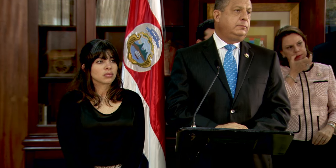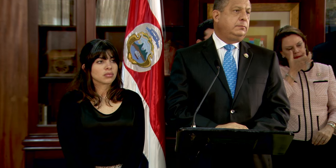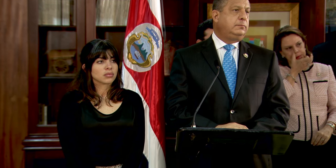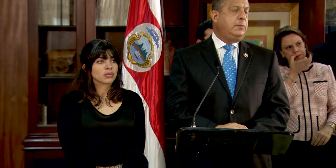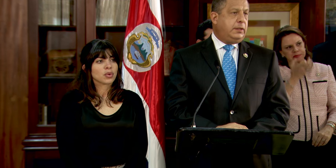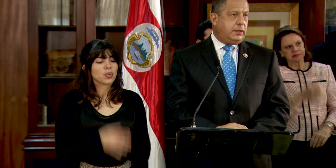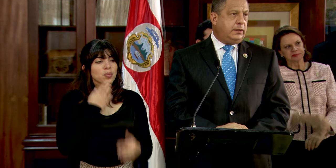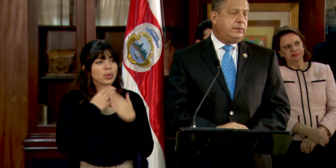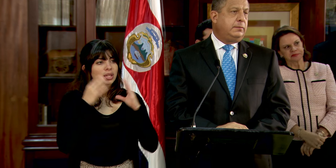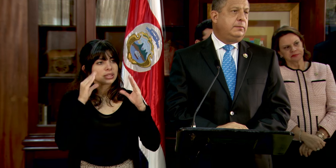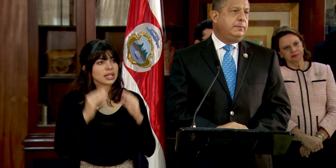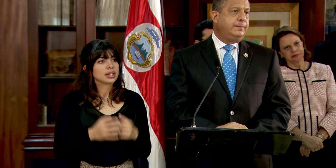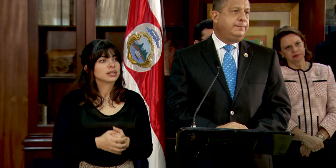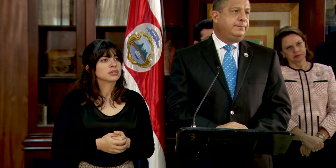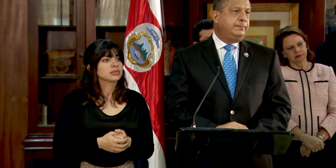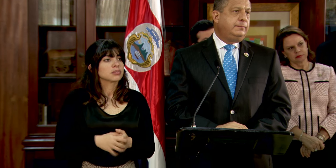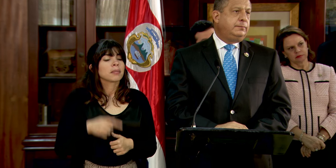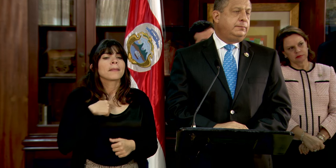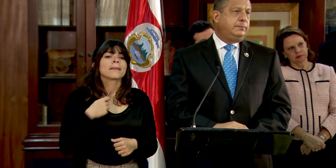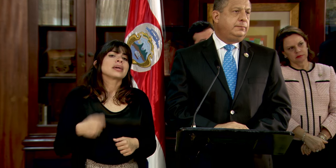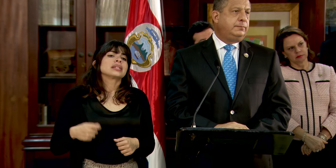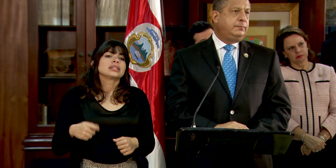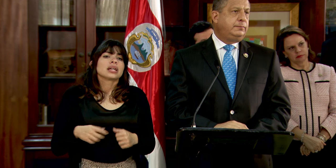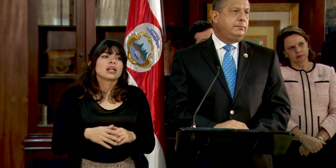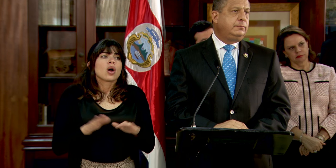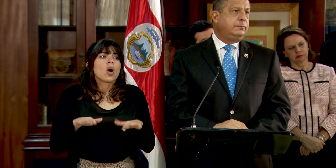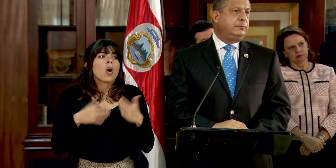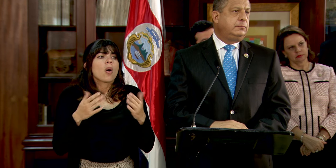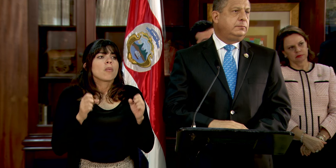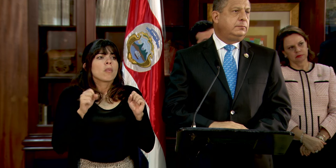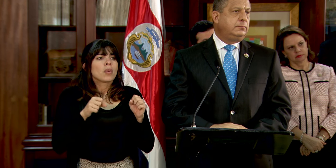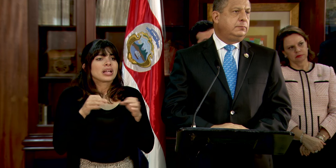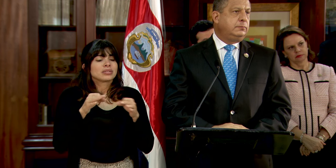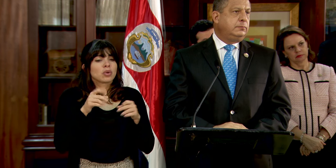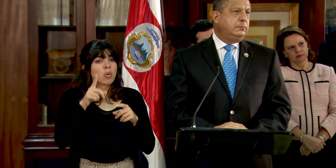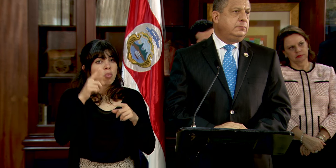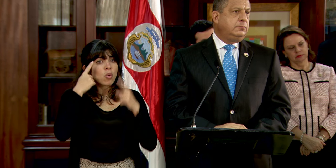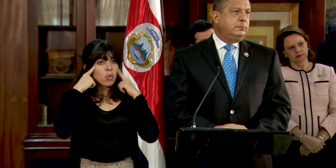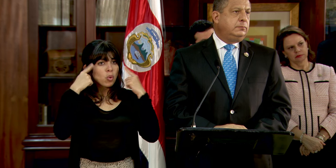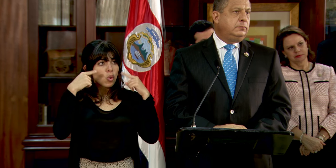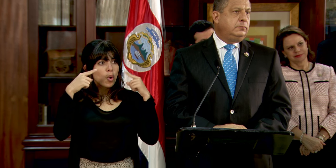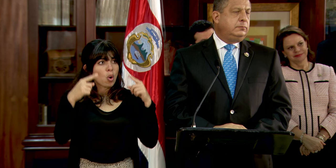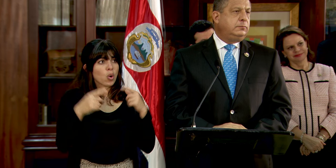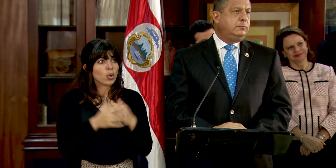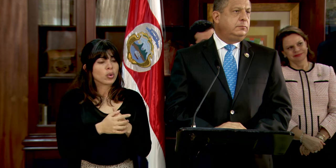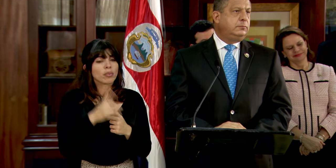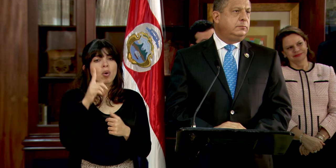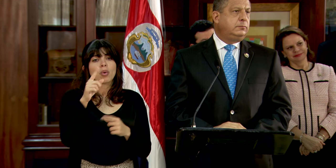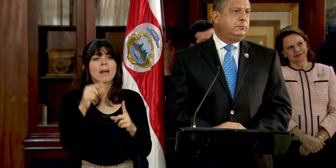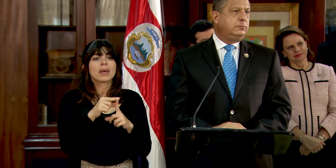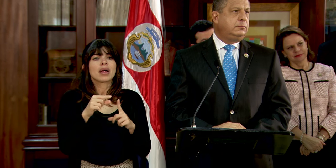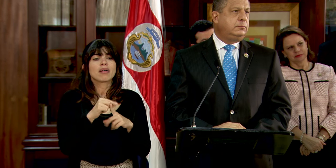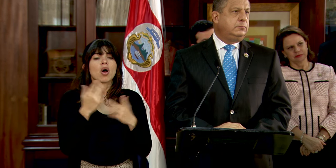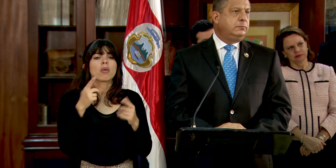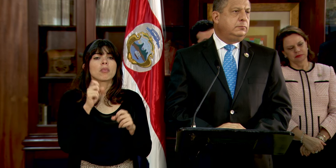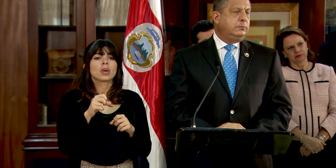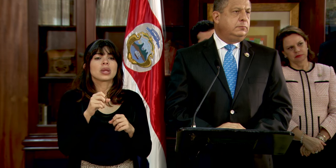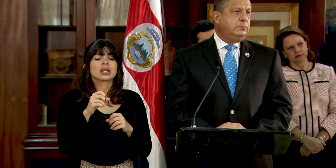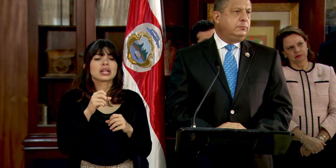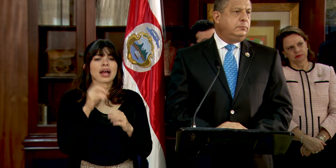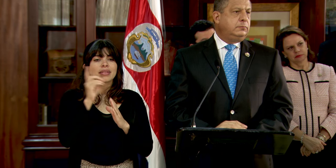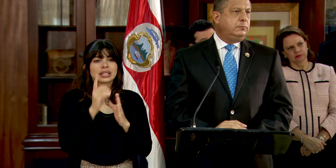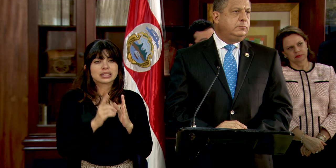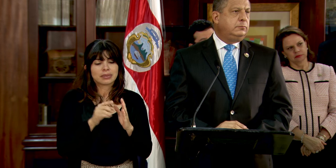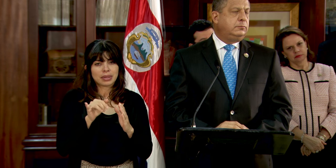Buenas tardes. Presidente, ¿cómo puede escribir esto? ¿Cómo un logro o en una palabra cómo lo podría escribir?